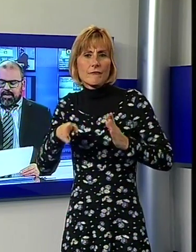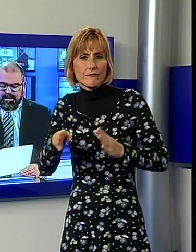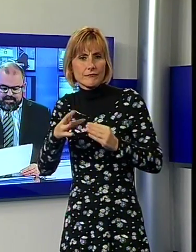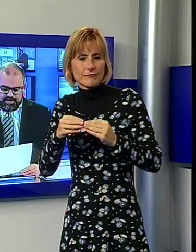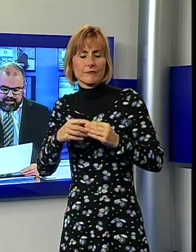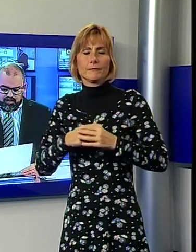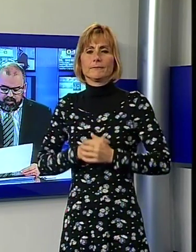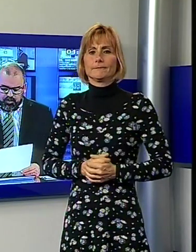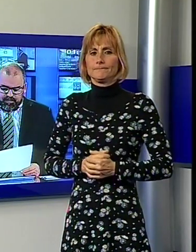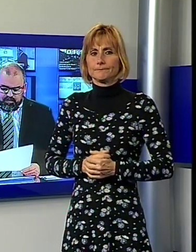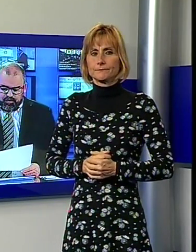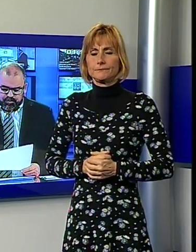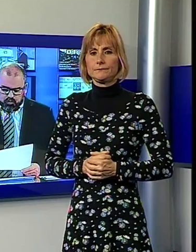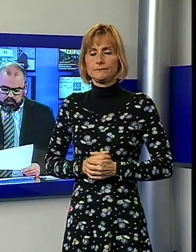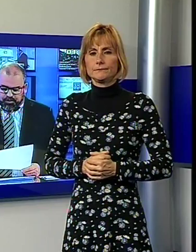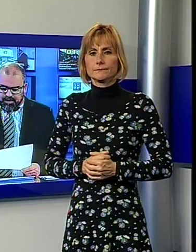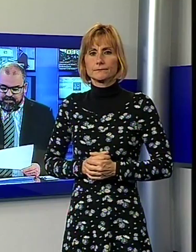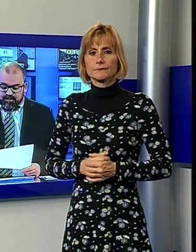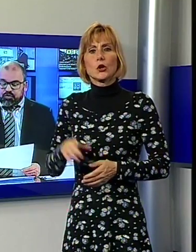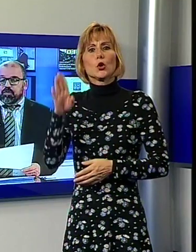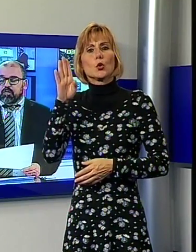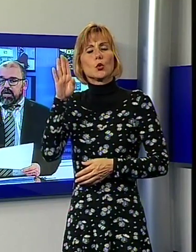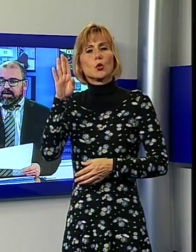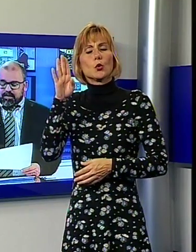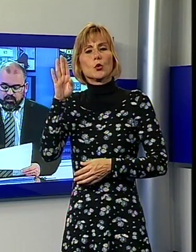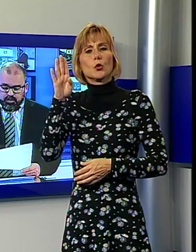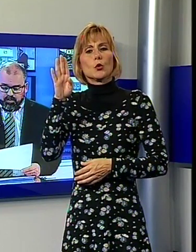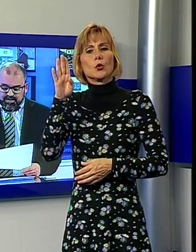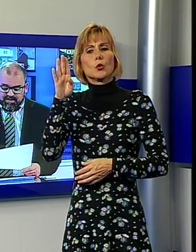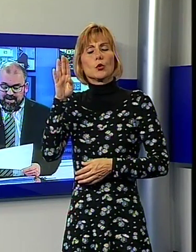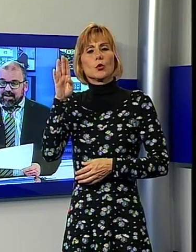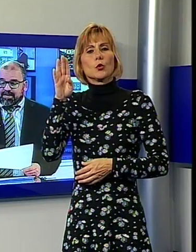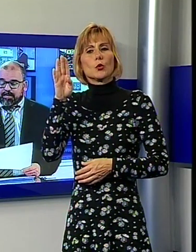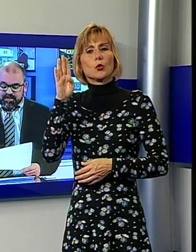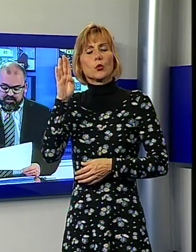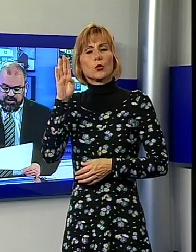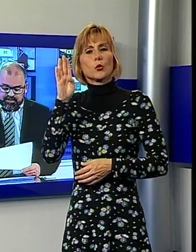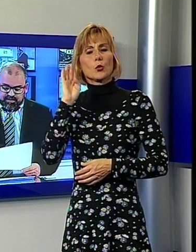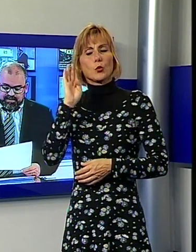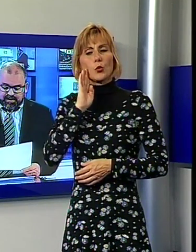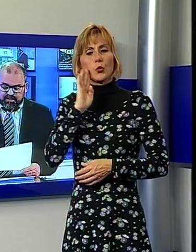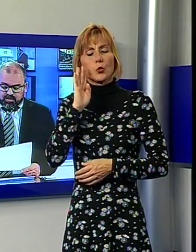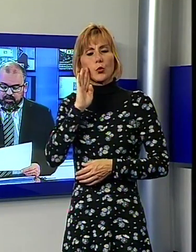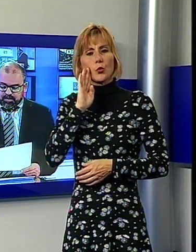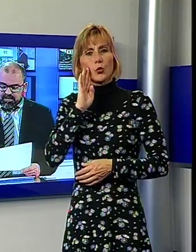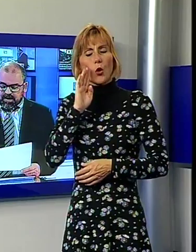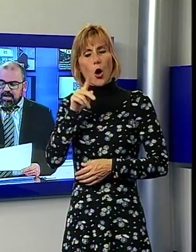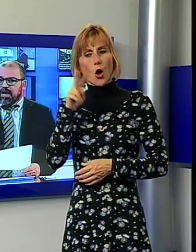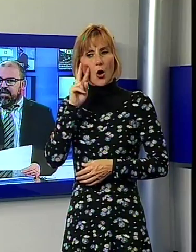Grazie alla collaborazione di un uomo che le ha viste gironzolare intorno a un'anziana che stava passeggiando a Sant'Alessio, la polizia ha